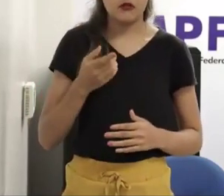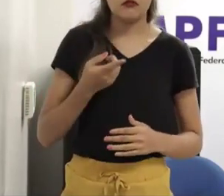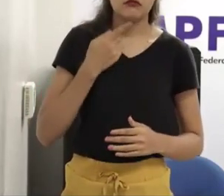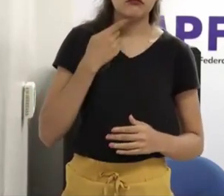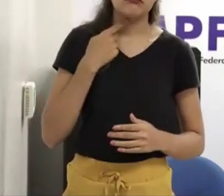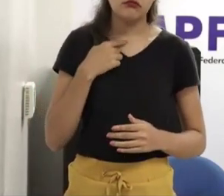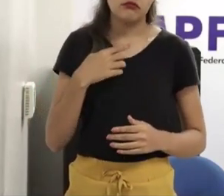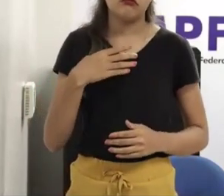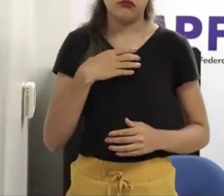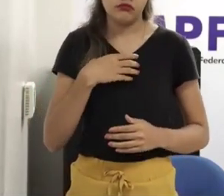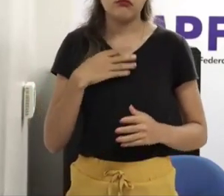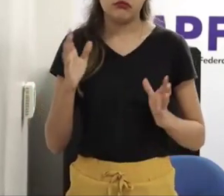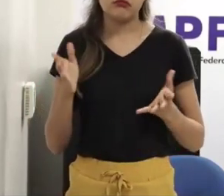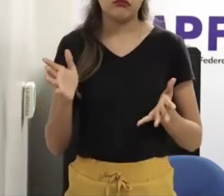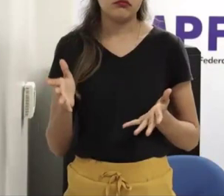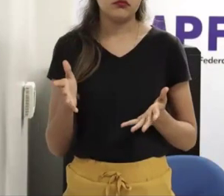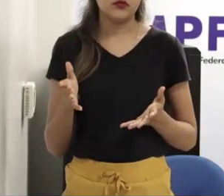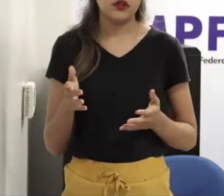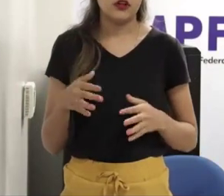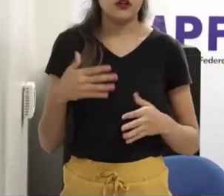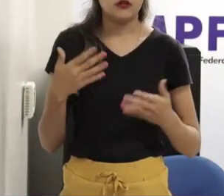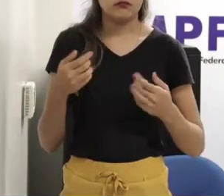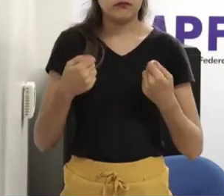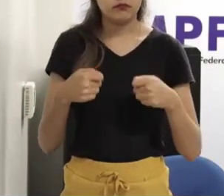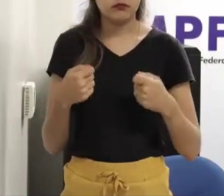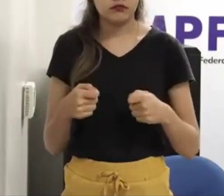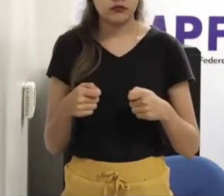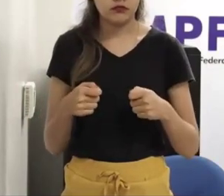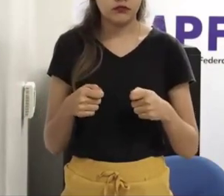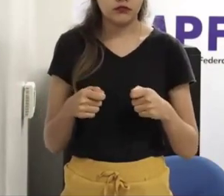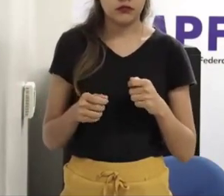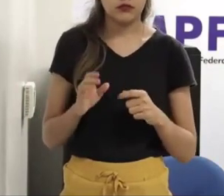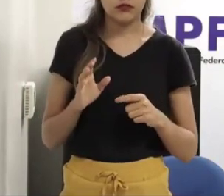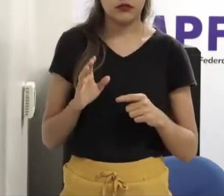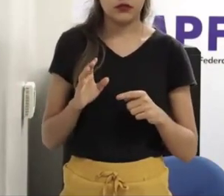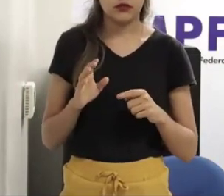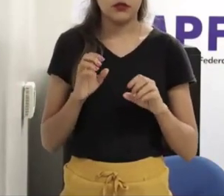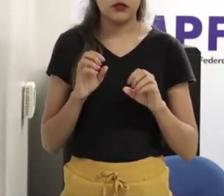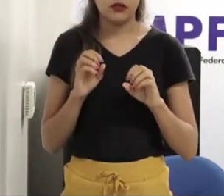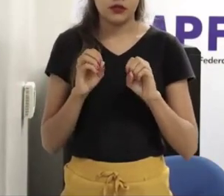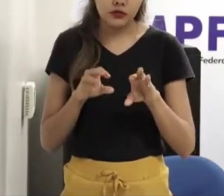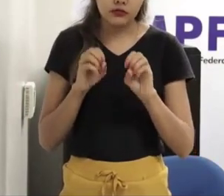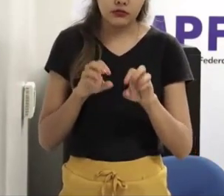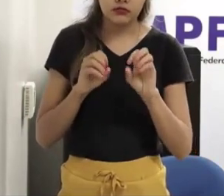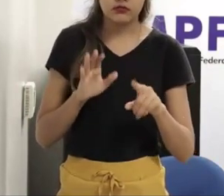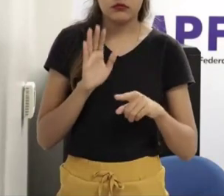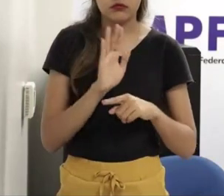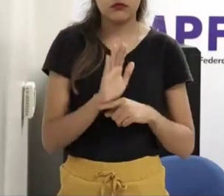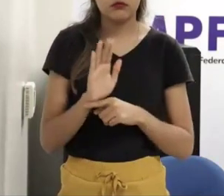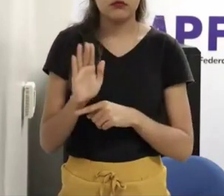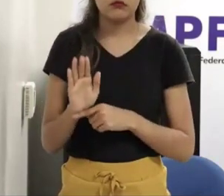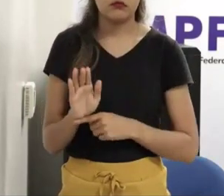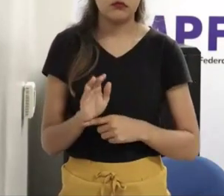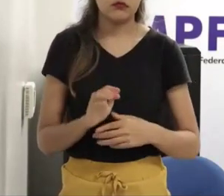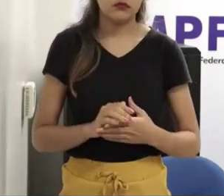de coisa que criança não faz de errada, outro dia minha filha estava ali, pegando papel higiênico, sujando o